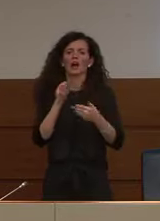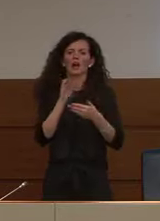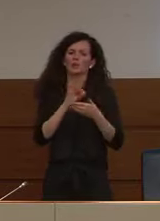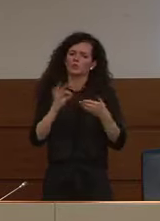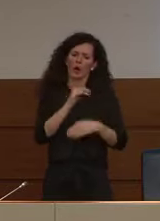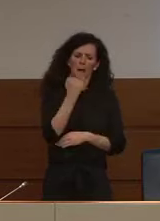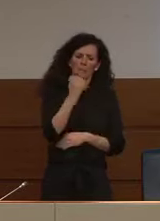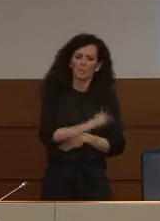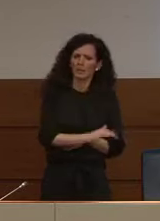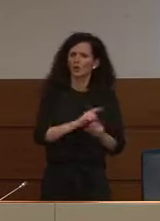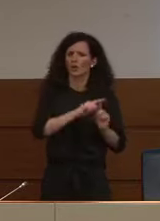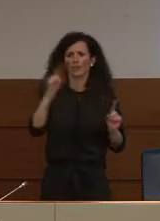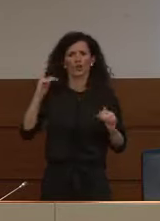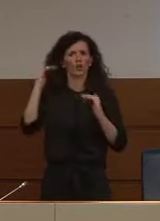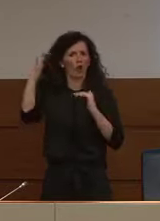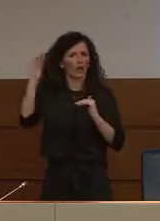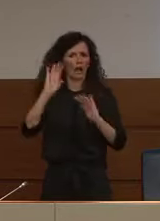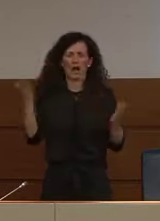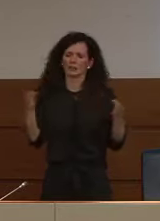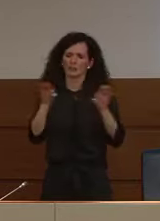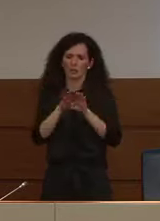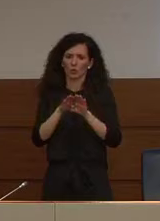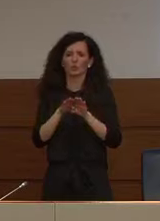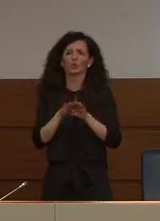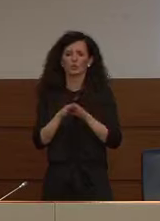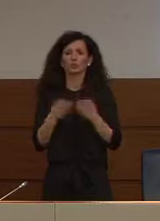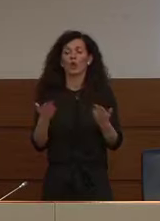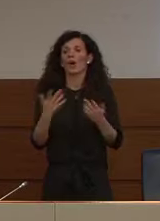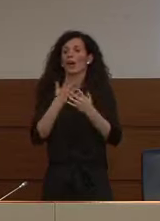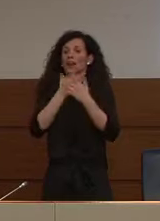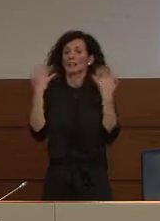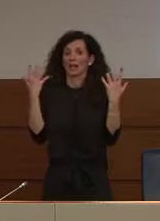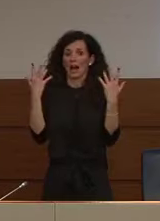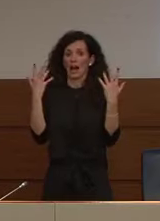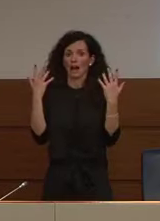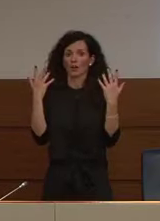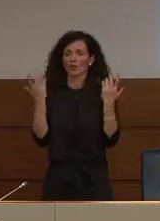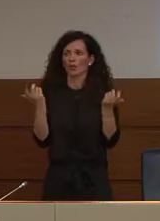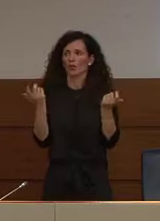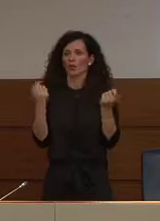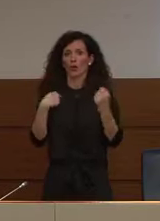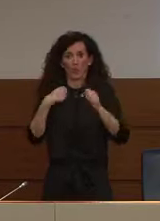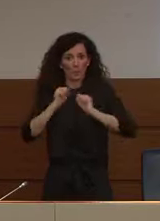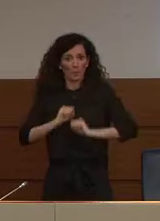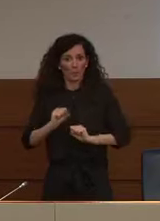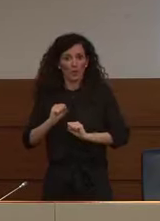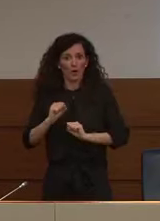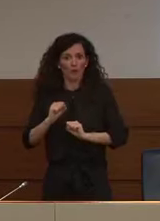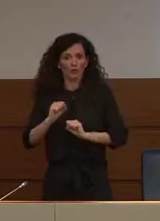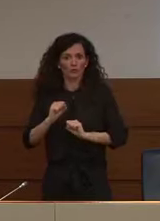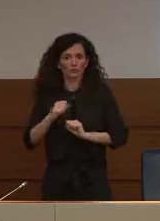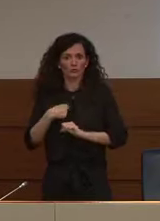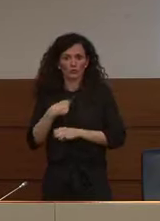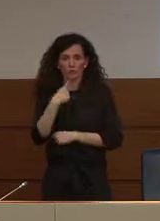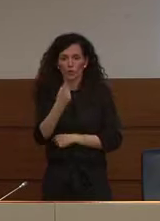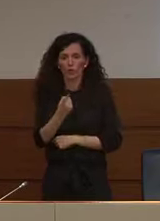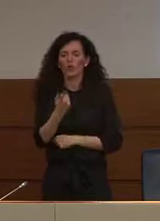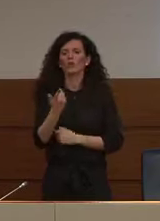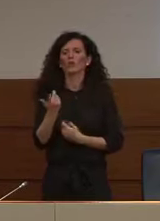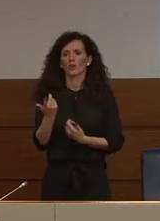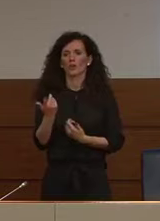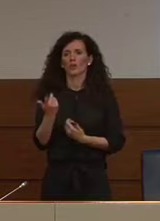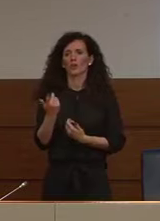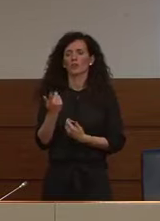poi è chiaro che questo me lo faccio dire da medico da pediatra